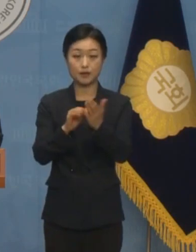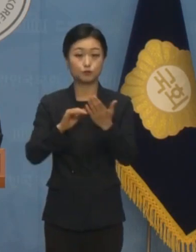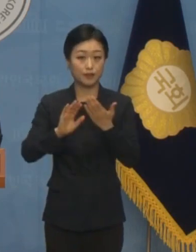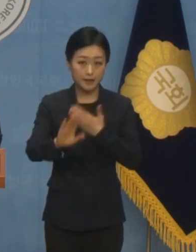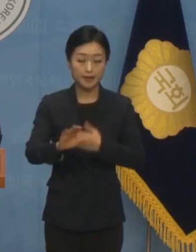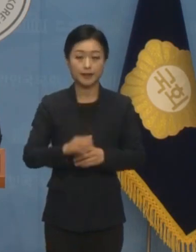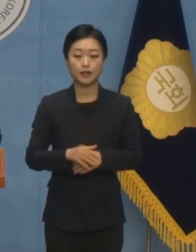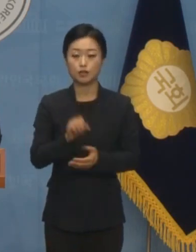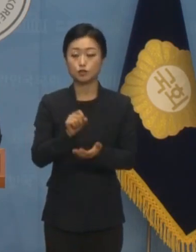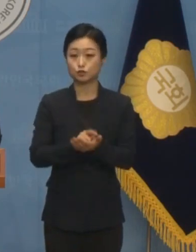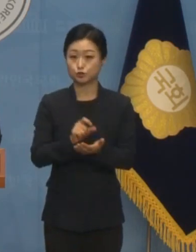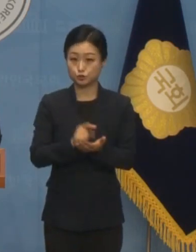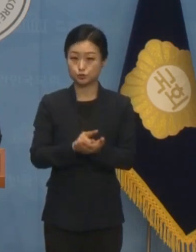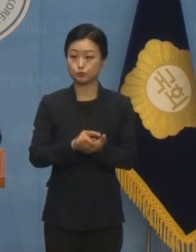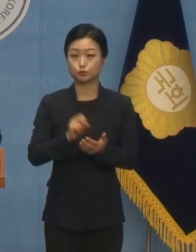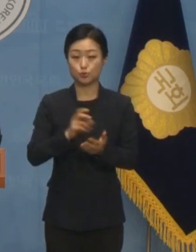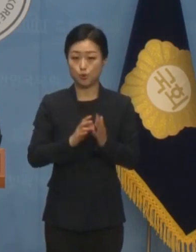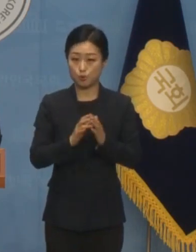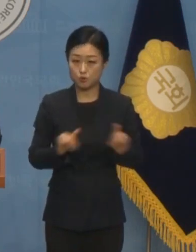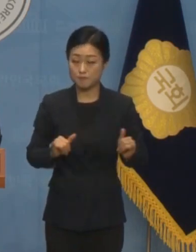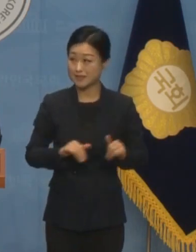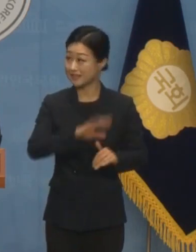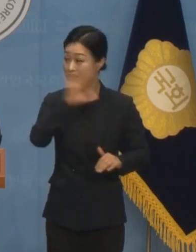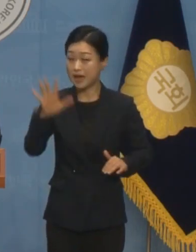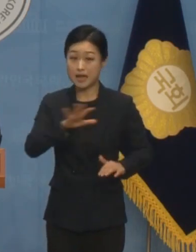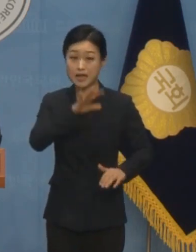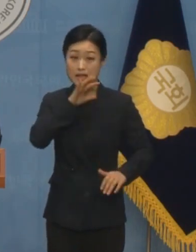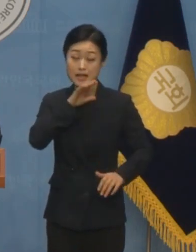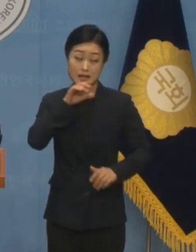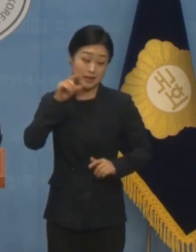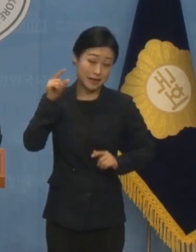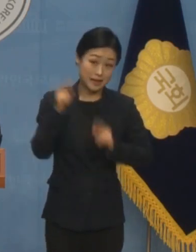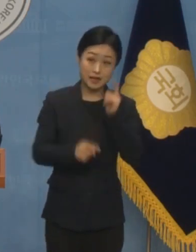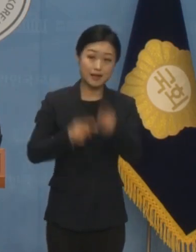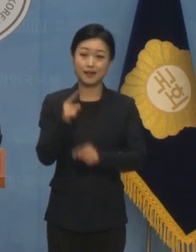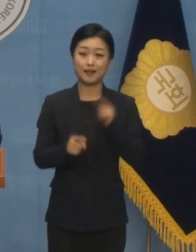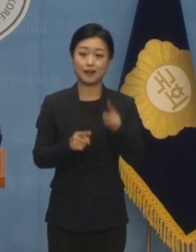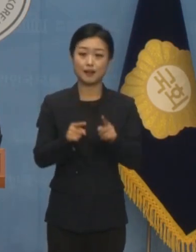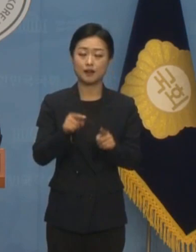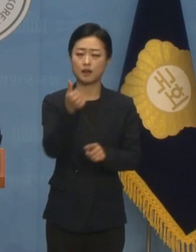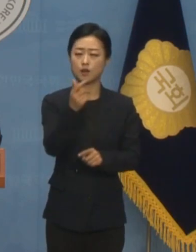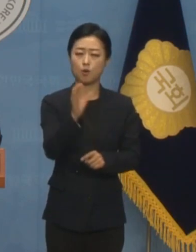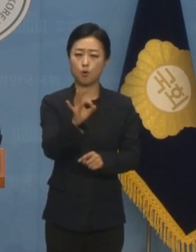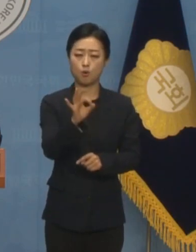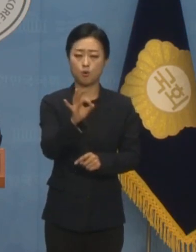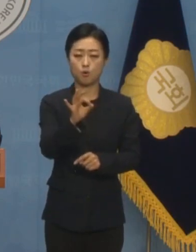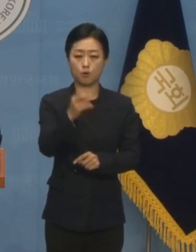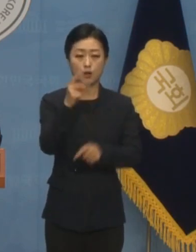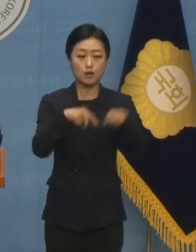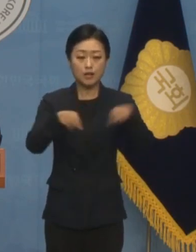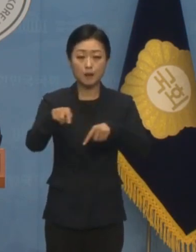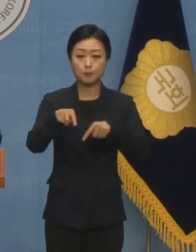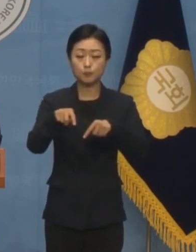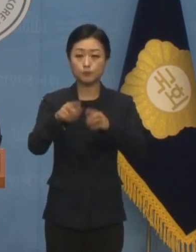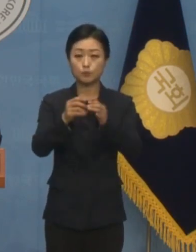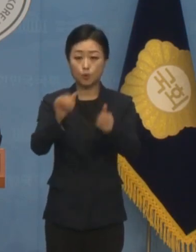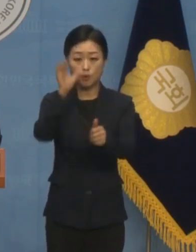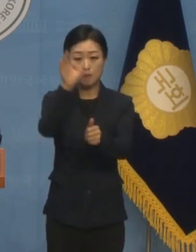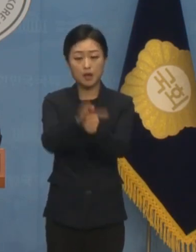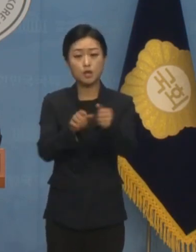축구인은 물론이고 많은 국민들로부터 홍감독 선임 과정의 절차적